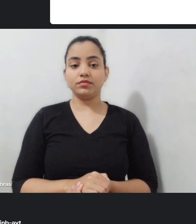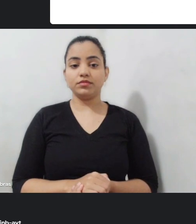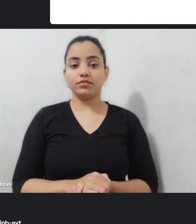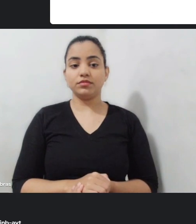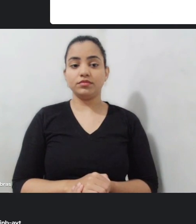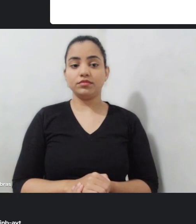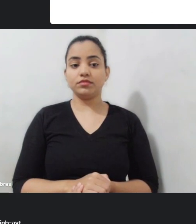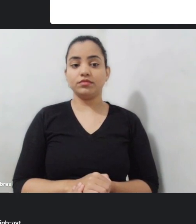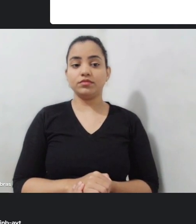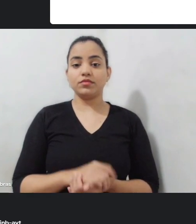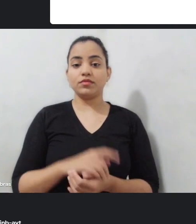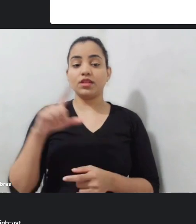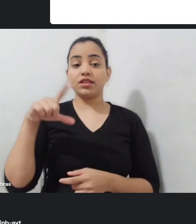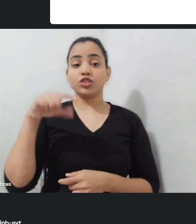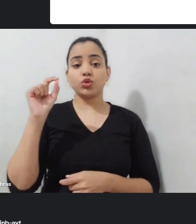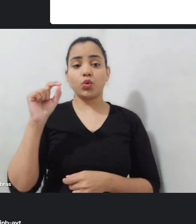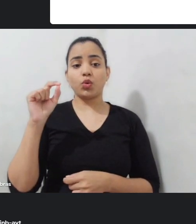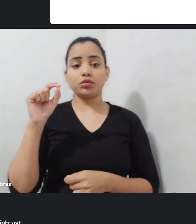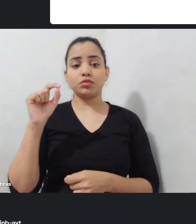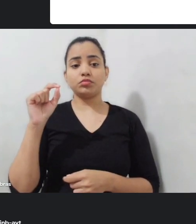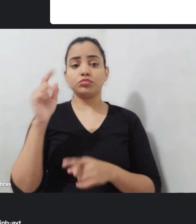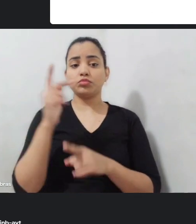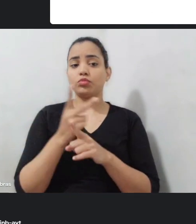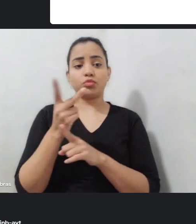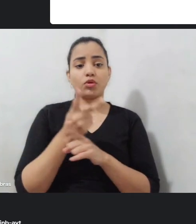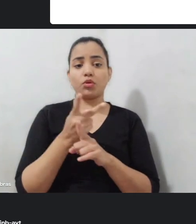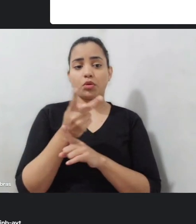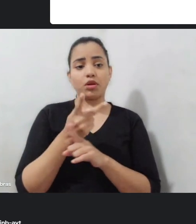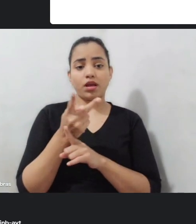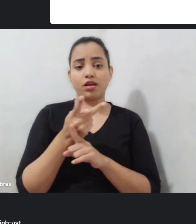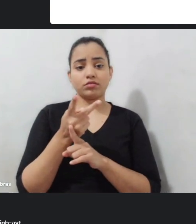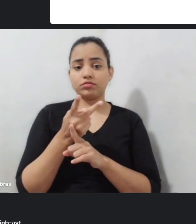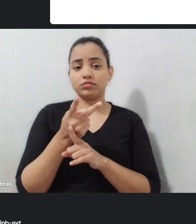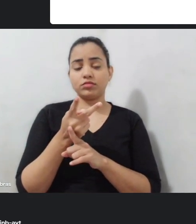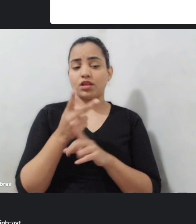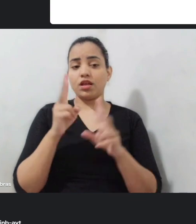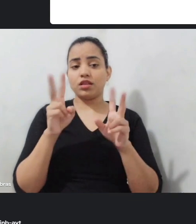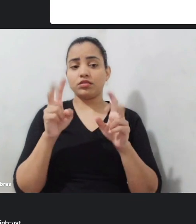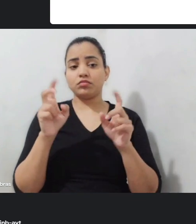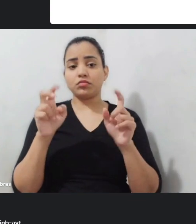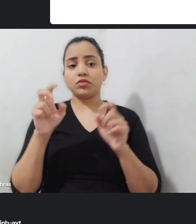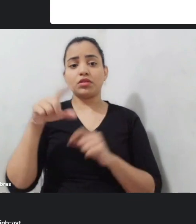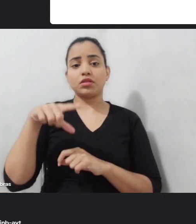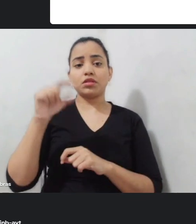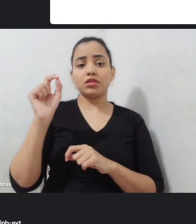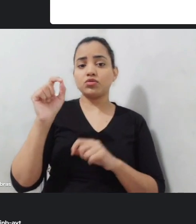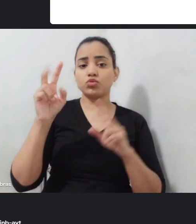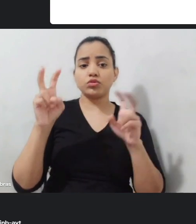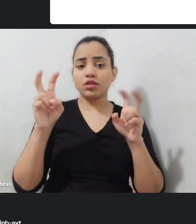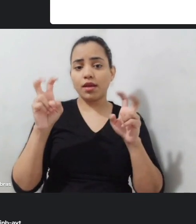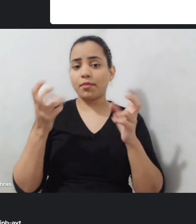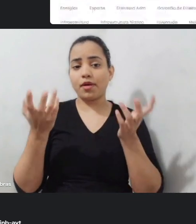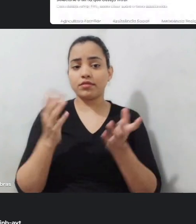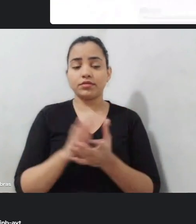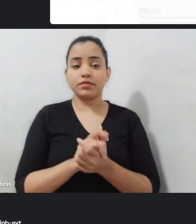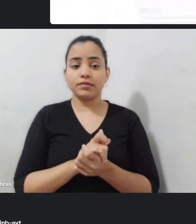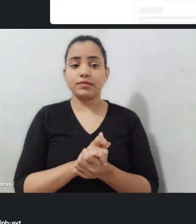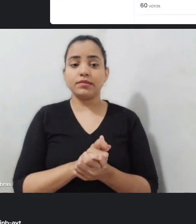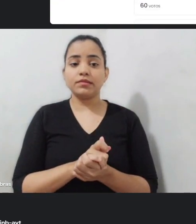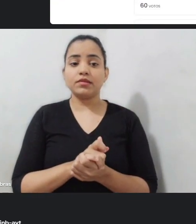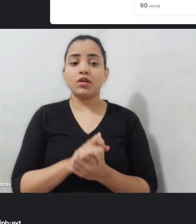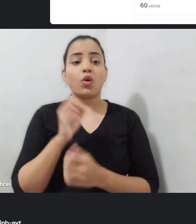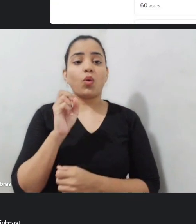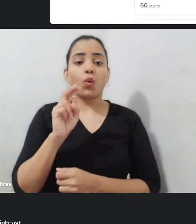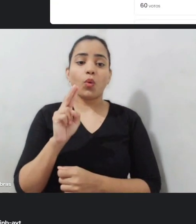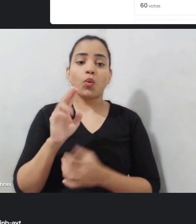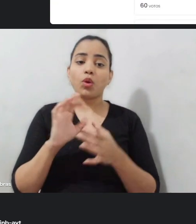Você pode colocar, buscar por alguma coisa específica, algum assunto específico, ou deixar